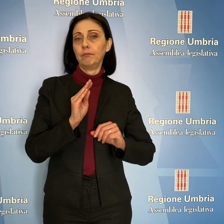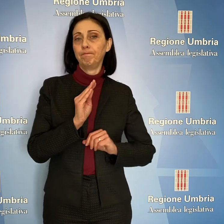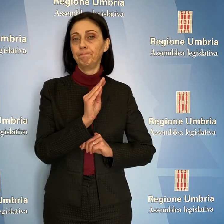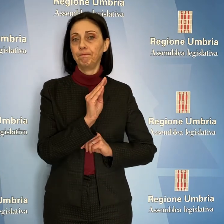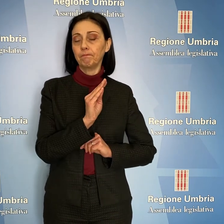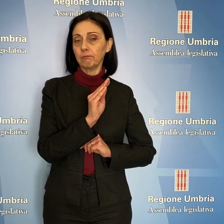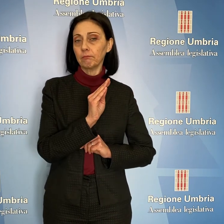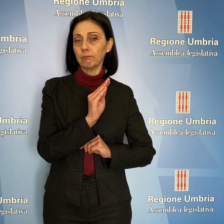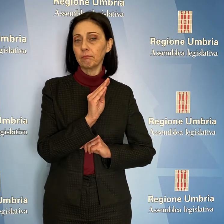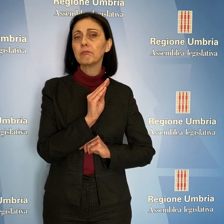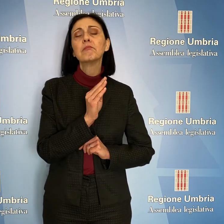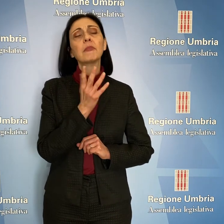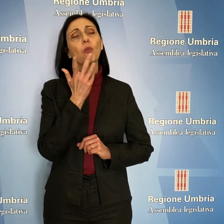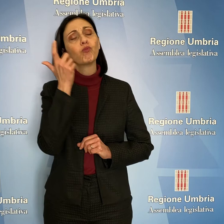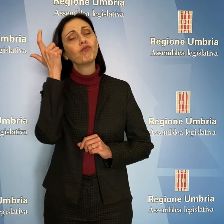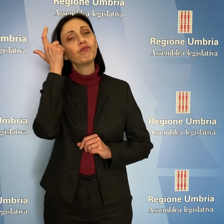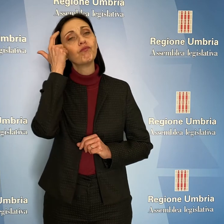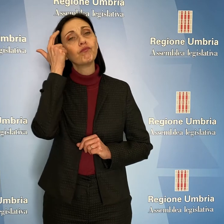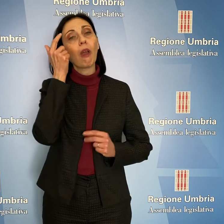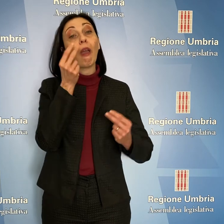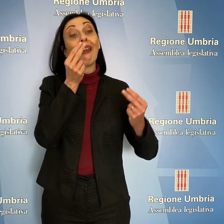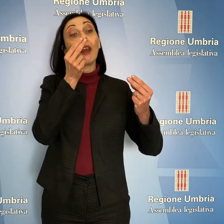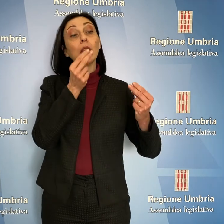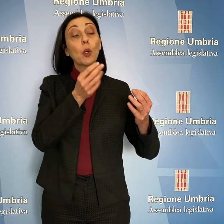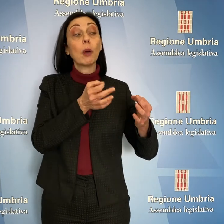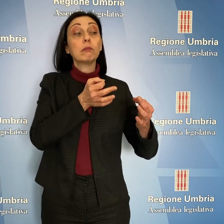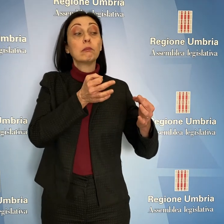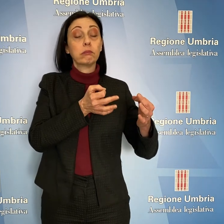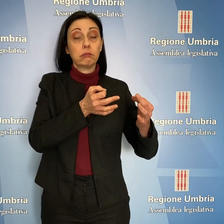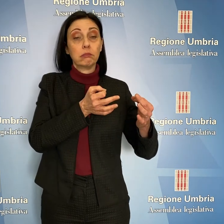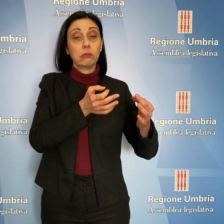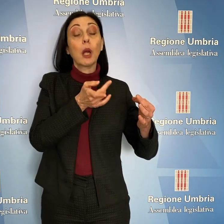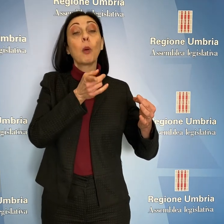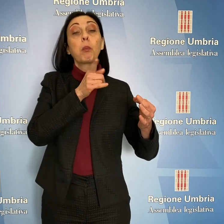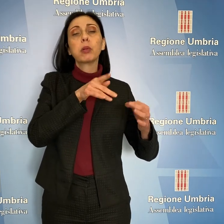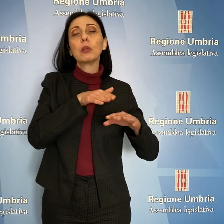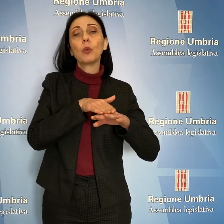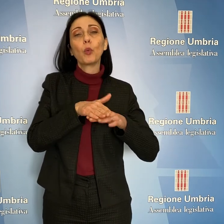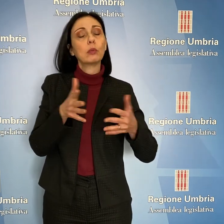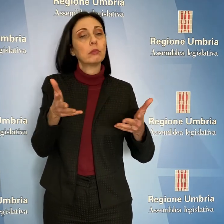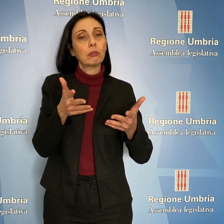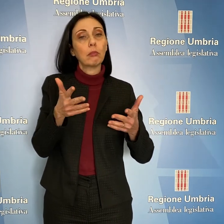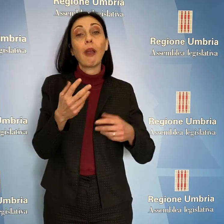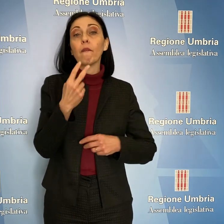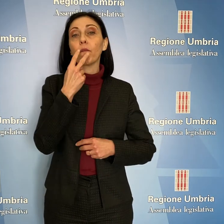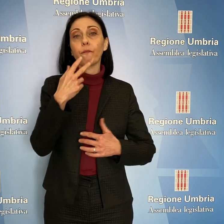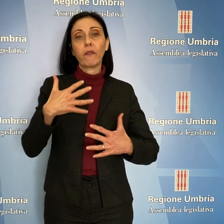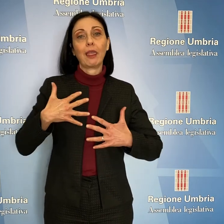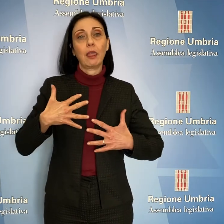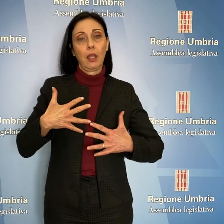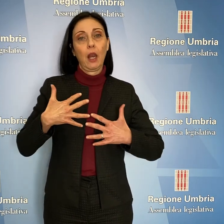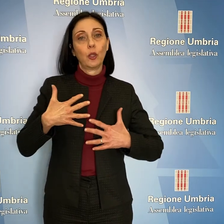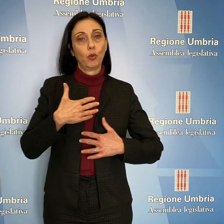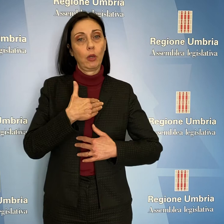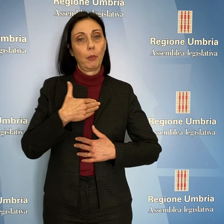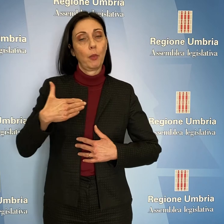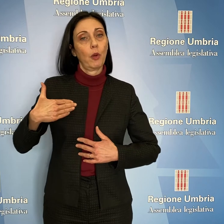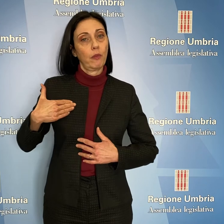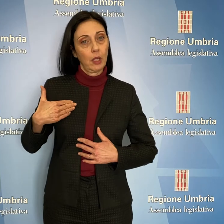giunta regionale di conoscere la rendicontazione puntuale e il relativo utilizzo dei ventilatori polmonari, complessivamente nella